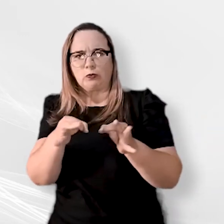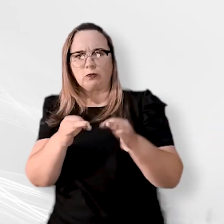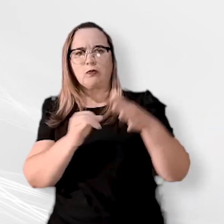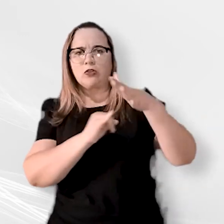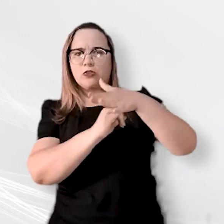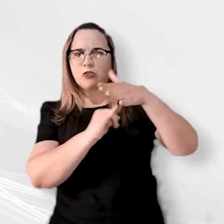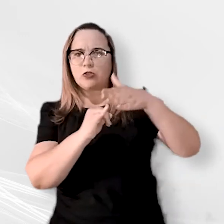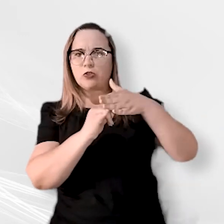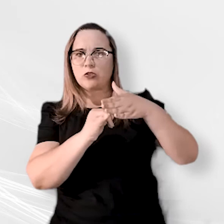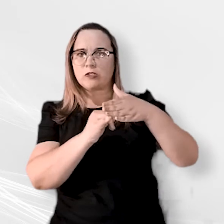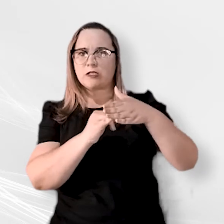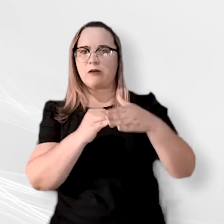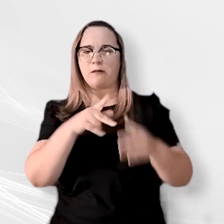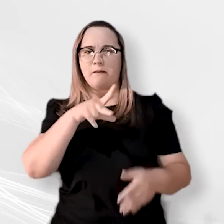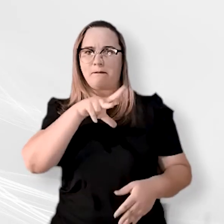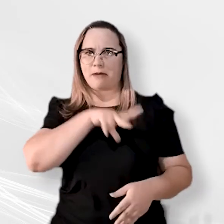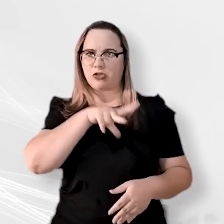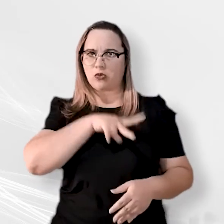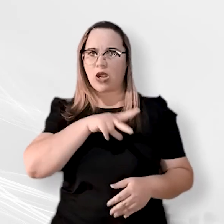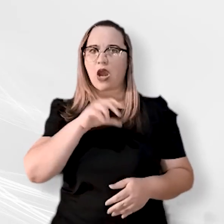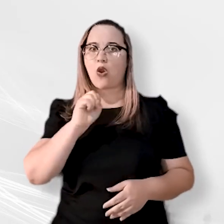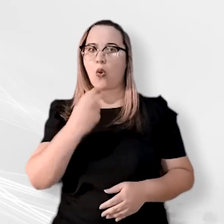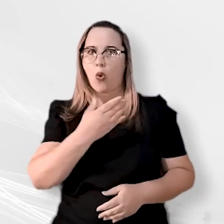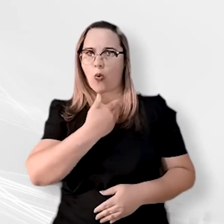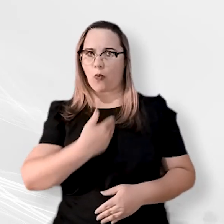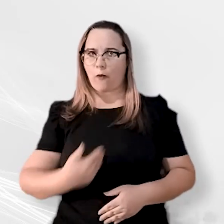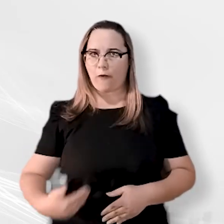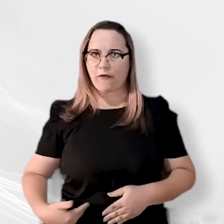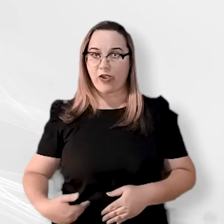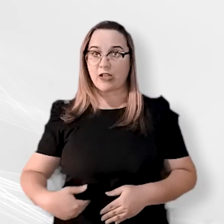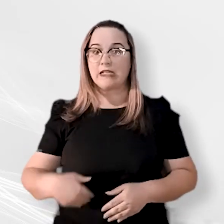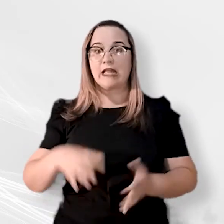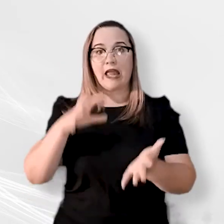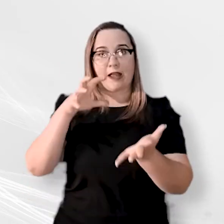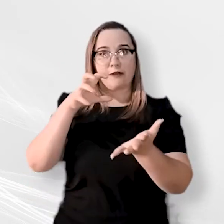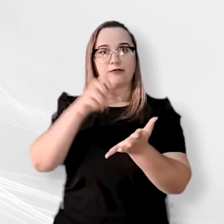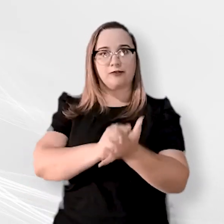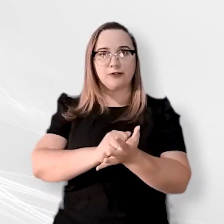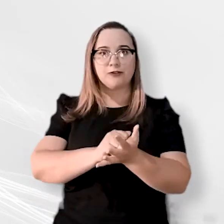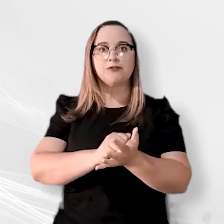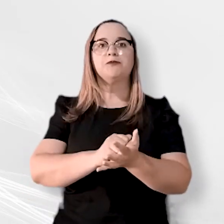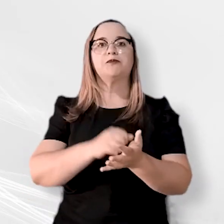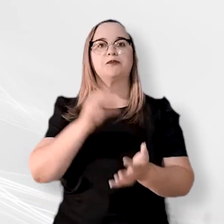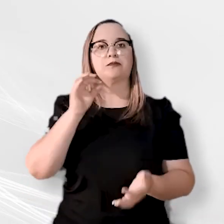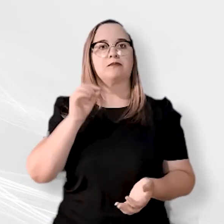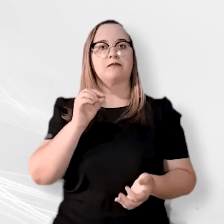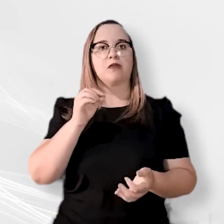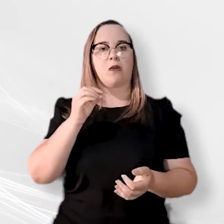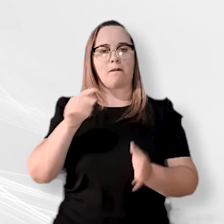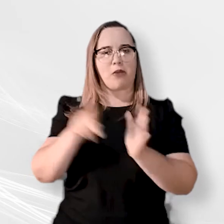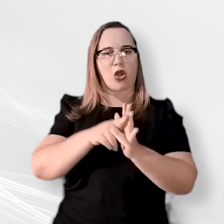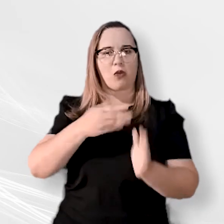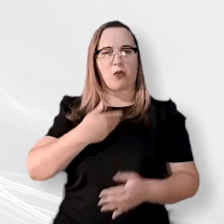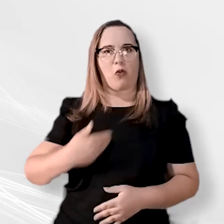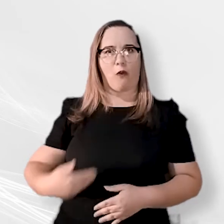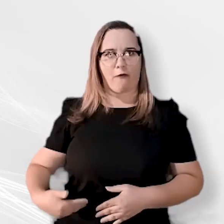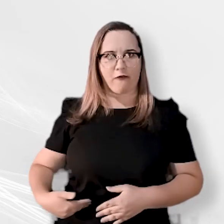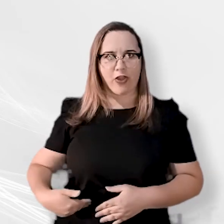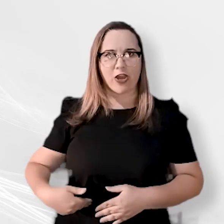públicas ou privadas com frequência efetiva no curso de Direito reconhecido pelo Ministério da Educação, cursando a partir do